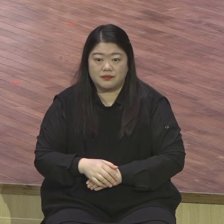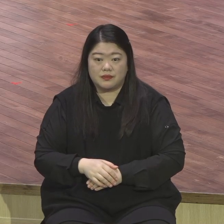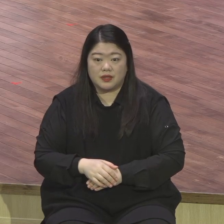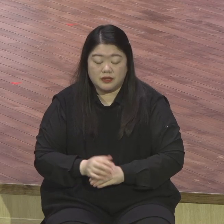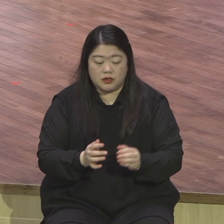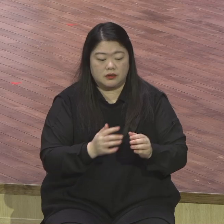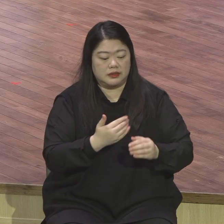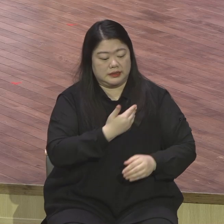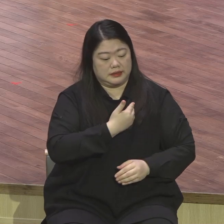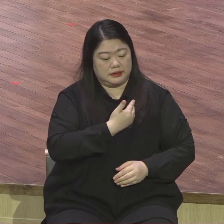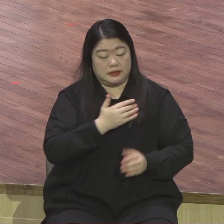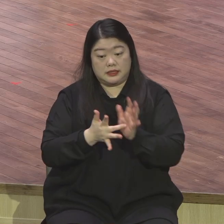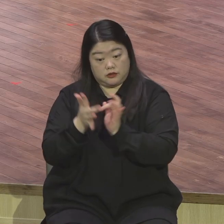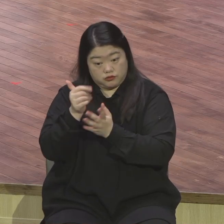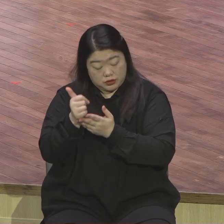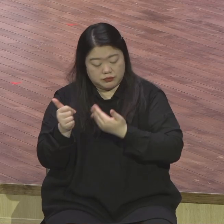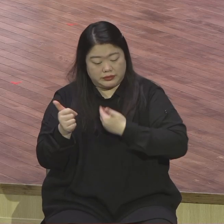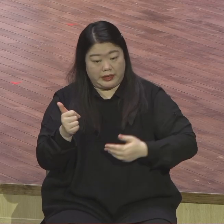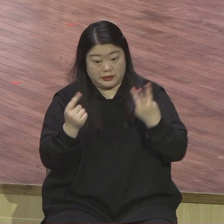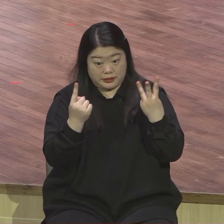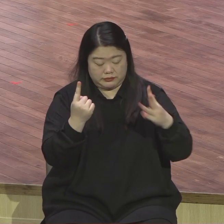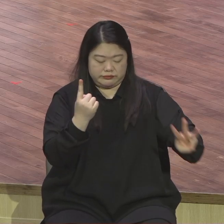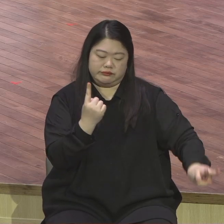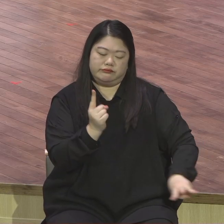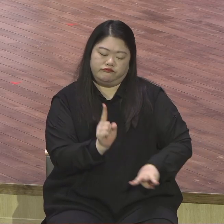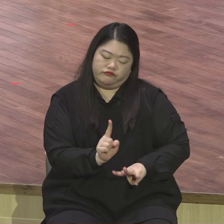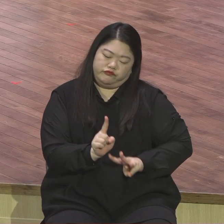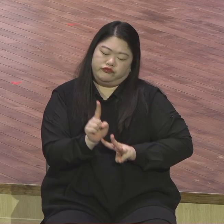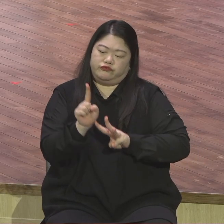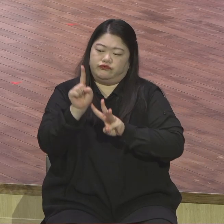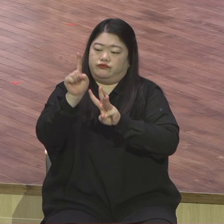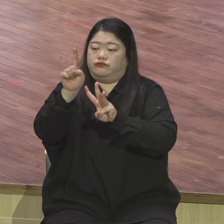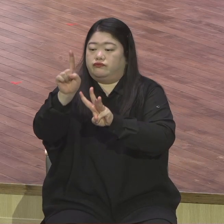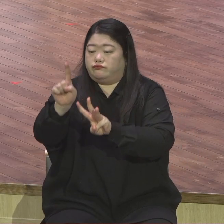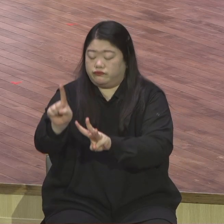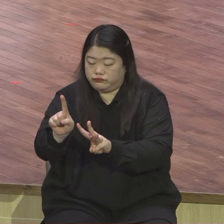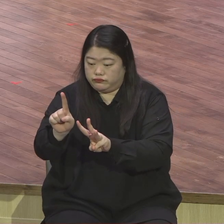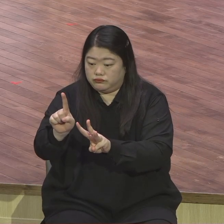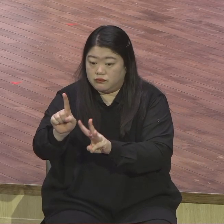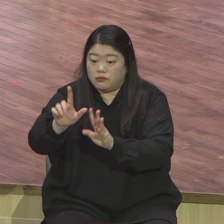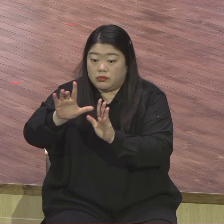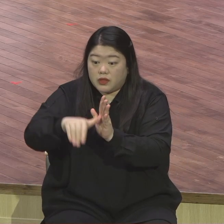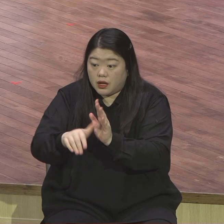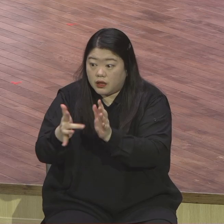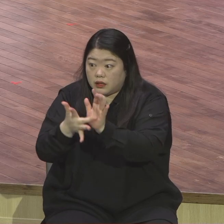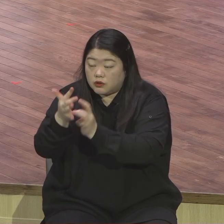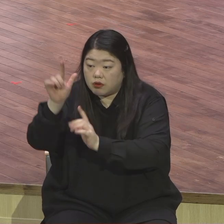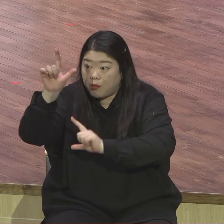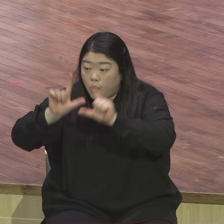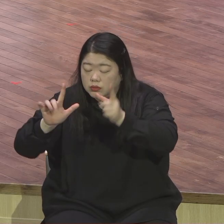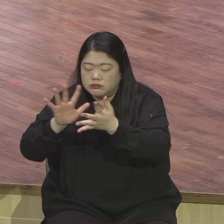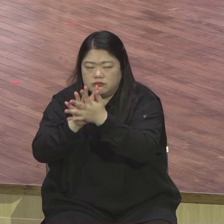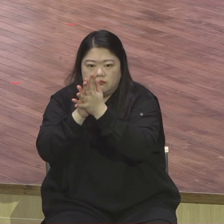됐어요 제자들이 기도하다가 본 거예요 변형되다 이 말은 원회에 보면 메테